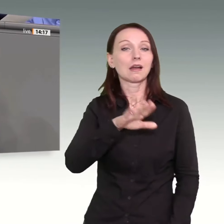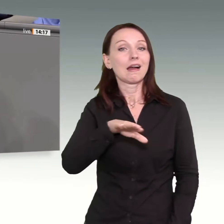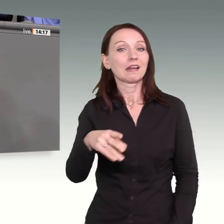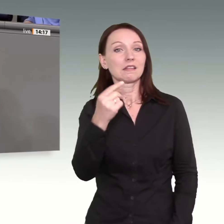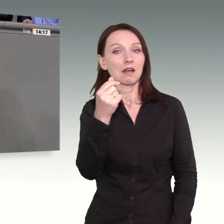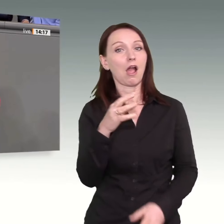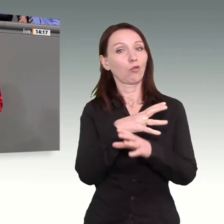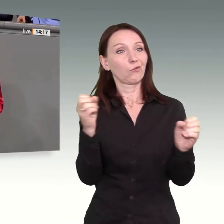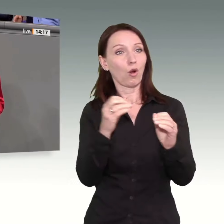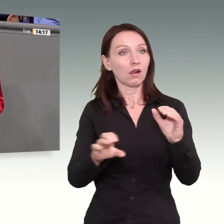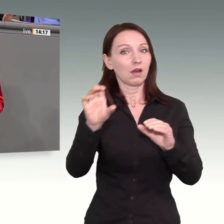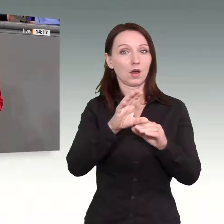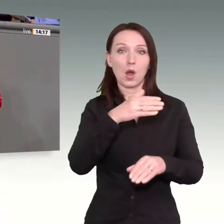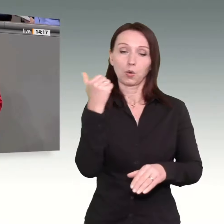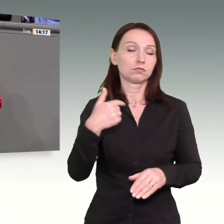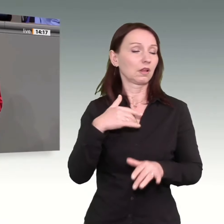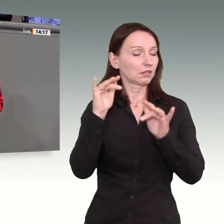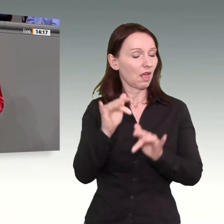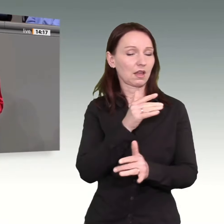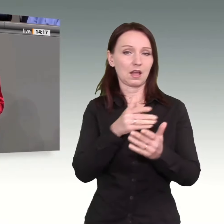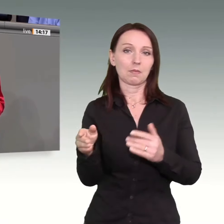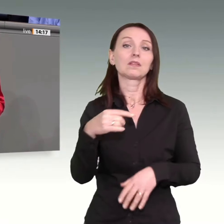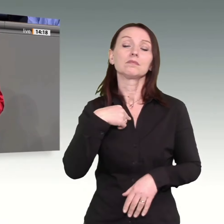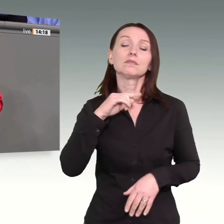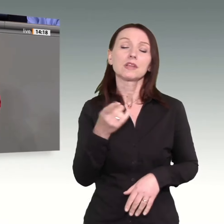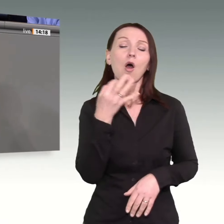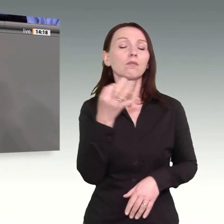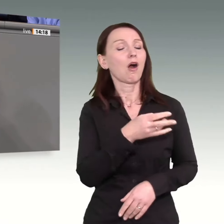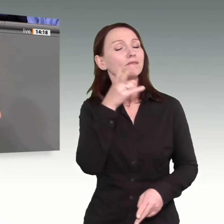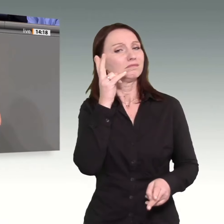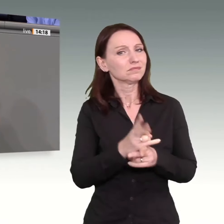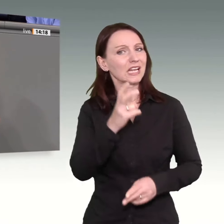endlich eine Kindergrundsicherung, die diesen Namen auch verdient, meine Damen und Herren.